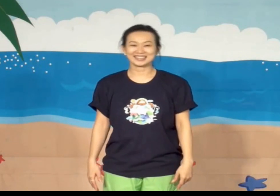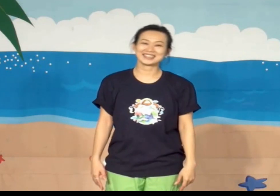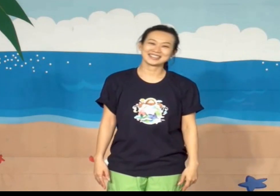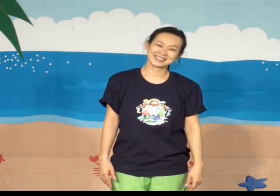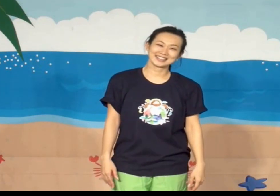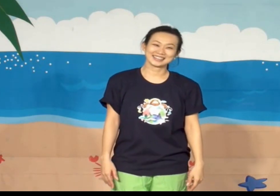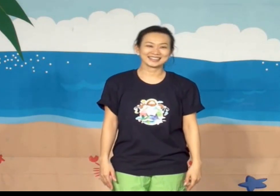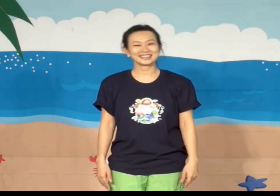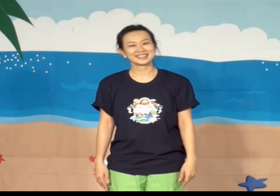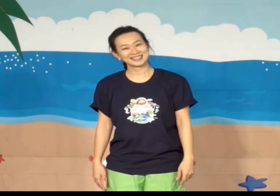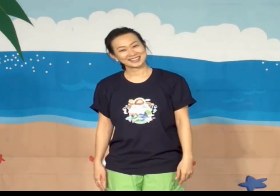한글자막 by 박진주